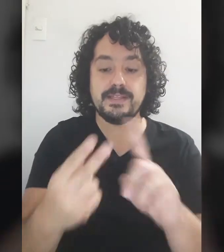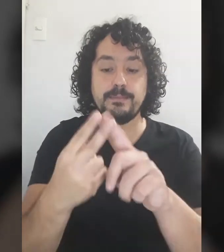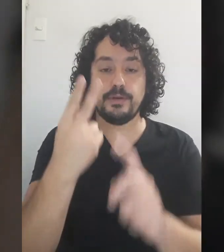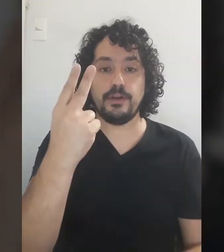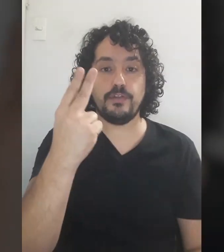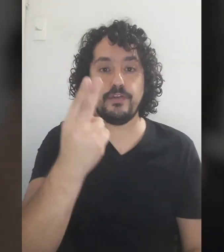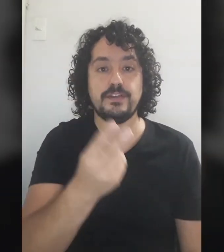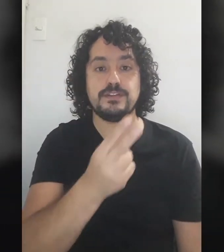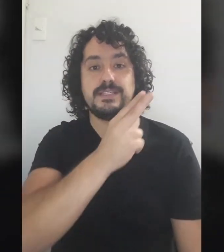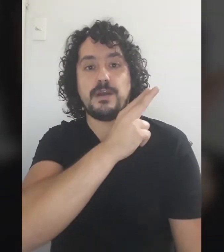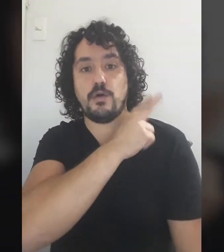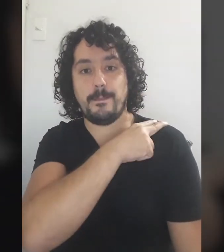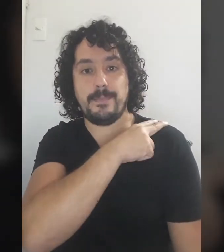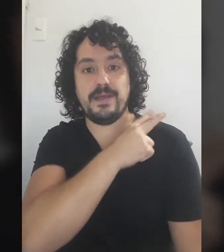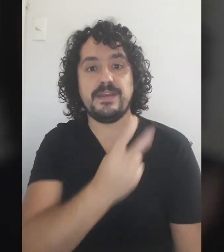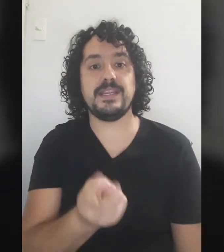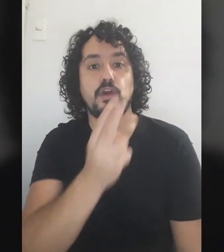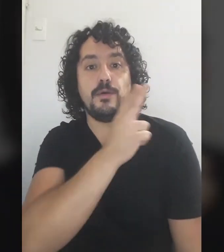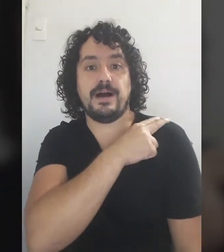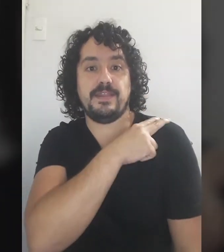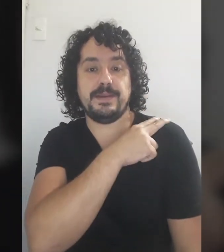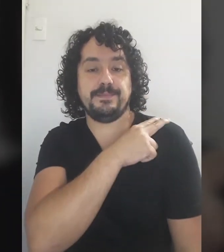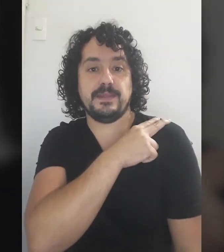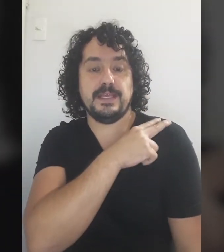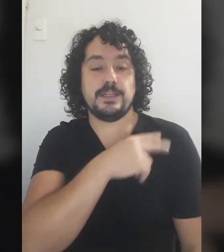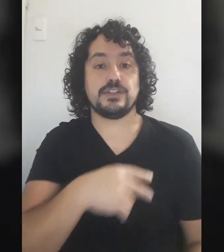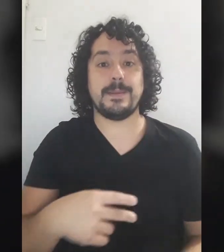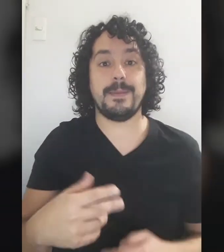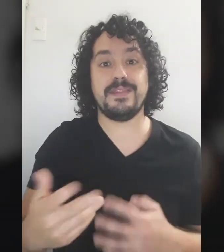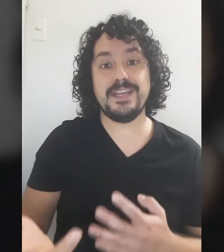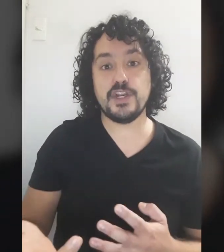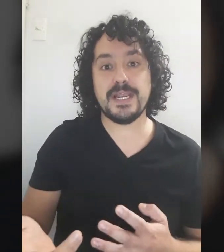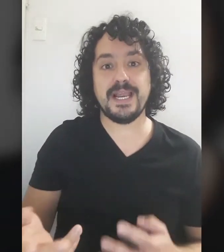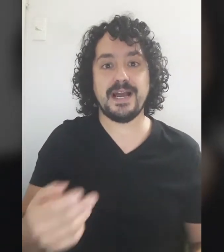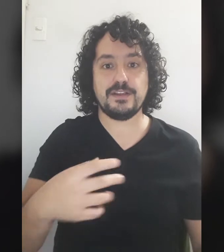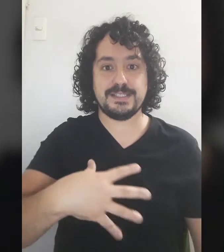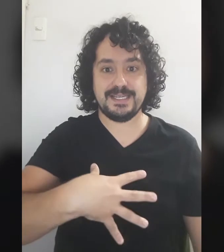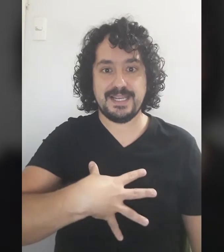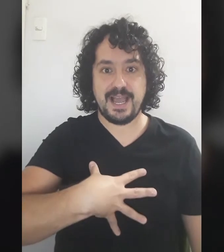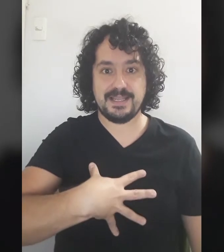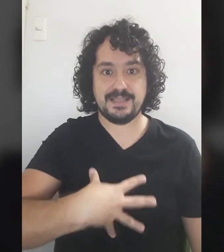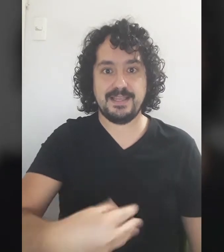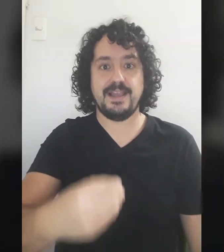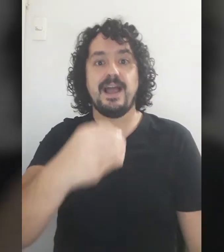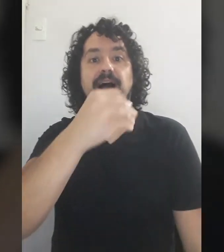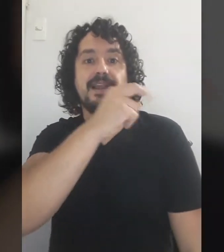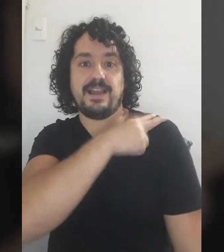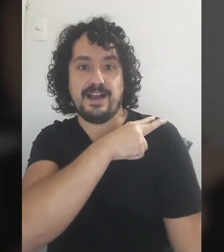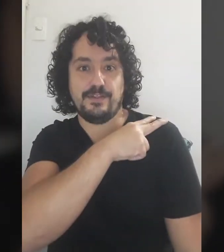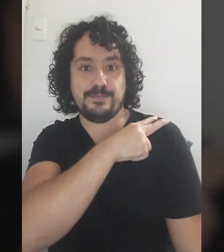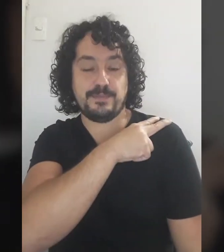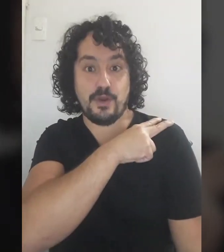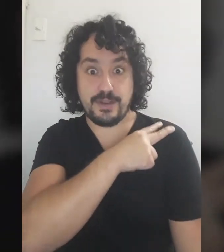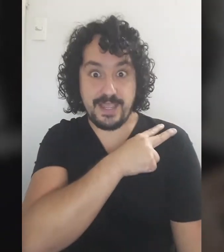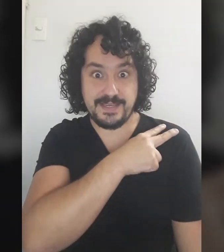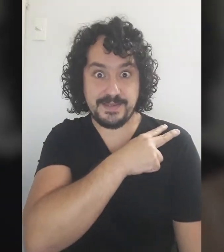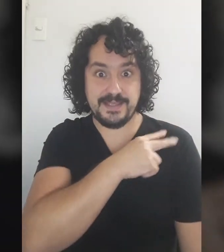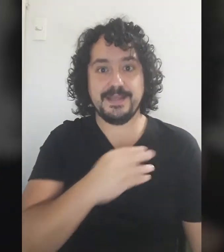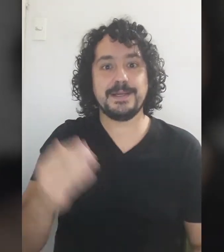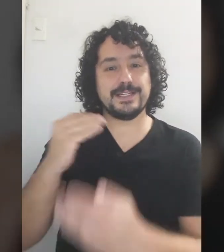se ponen los dos dedos encima, compadre y comadre Entonces, padrino y ahijado sería así, ahijado, ¿ok? Los